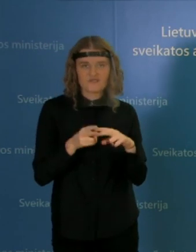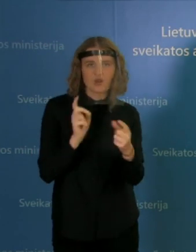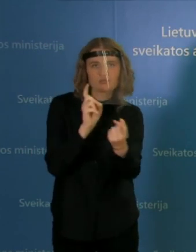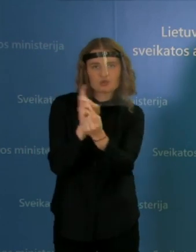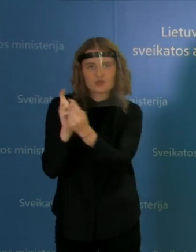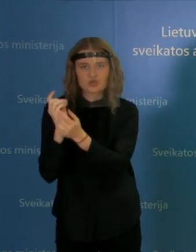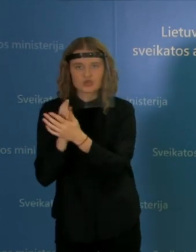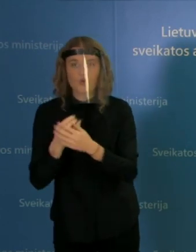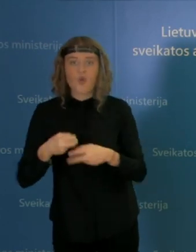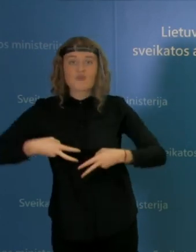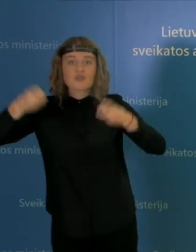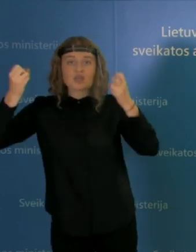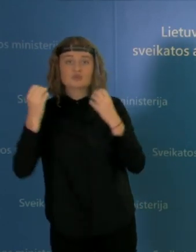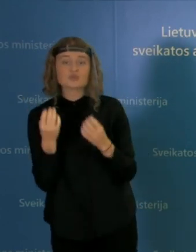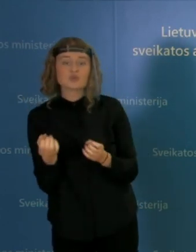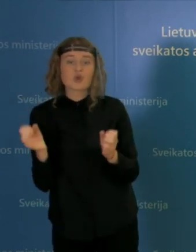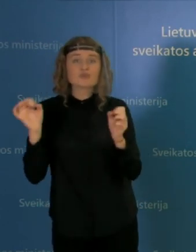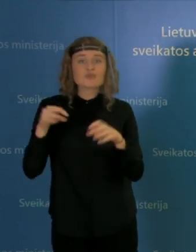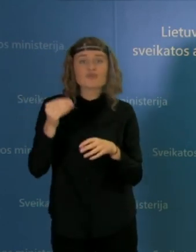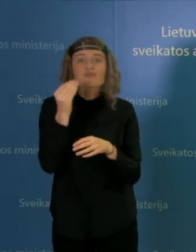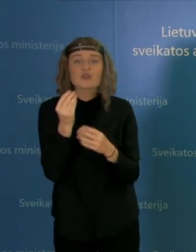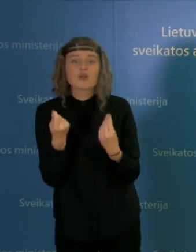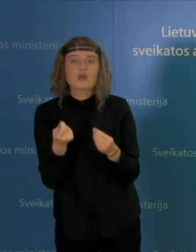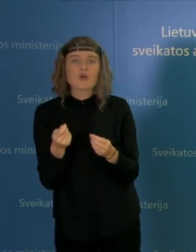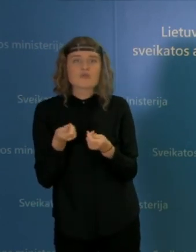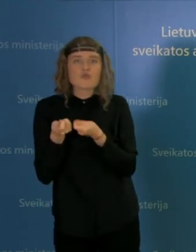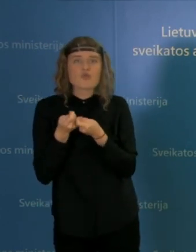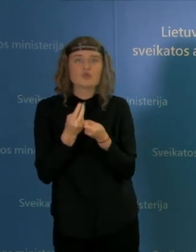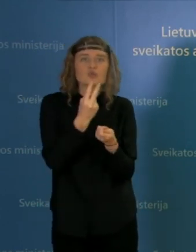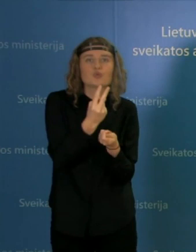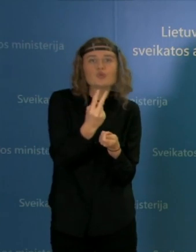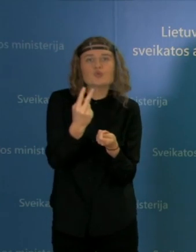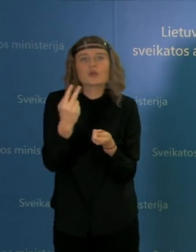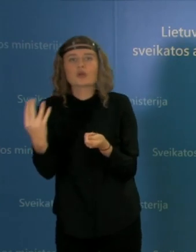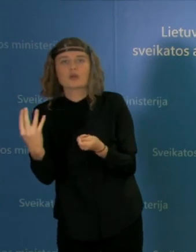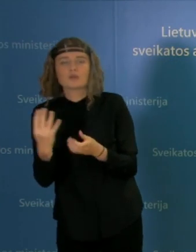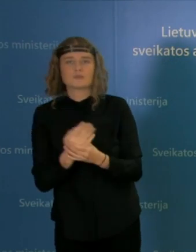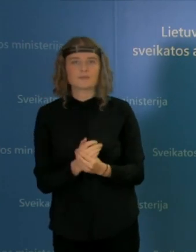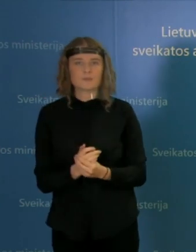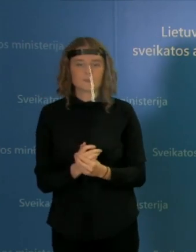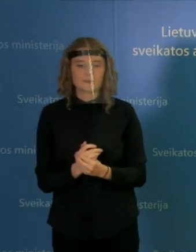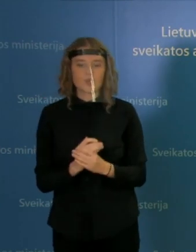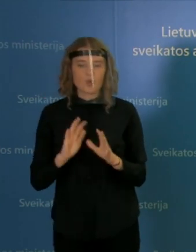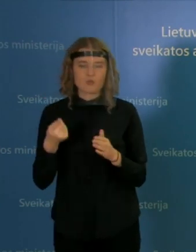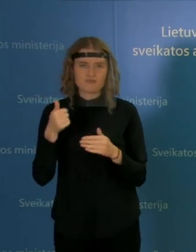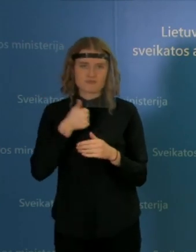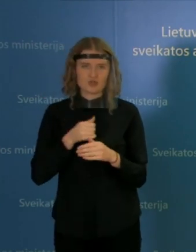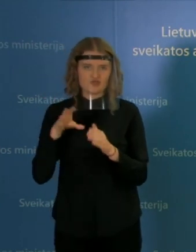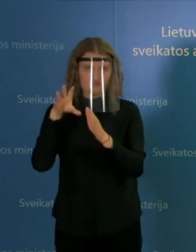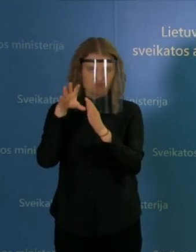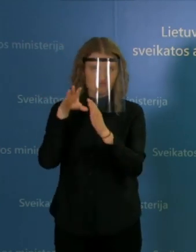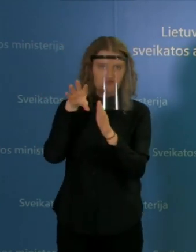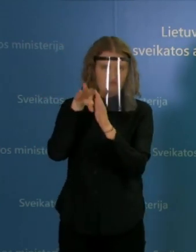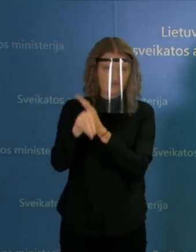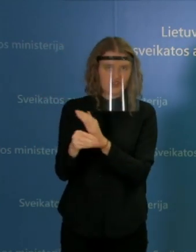kad vakarienės organizuoja du, keturi žmonės. Na, jeigu toj vakarienėj dalyvauja šeimos nariai, kurie ir